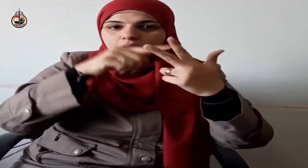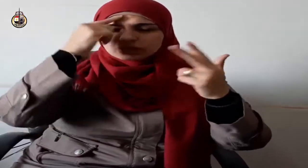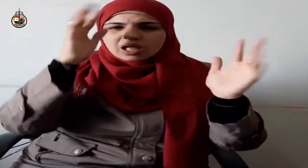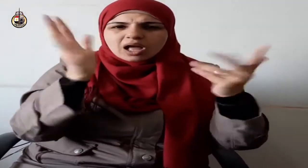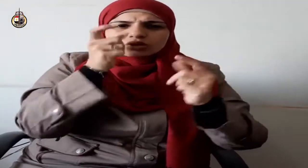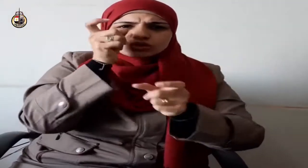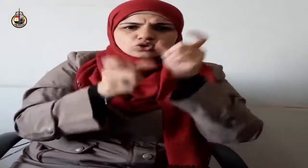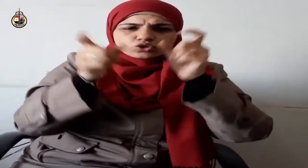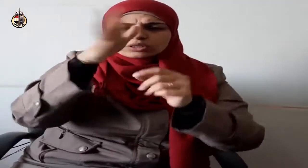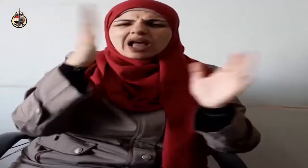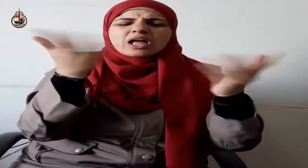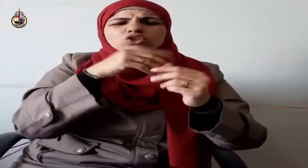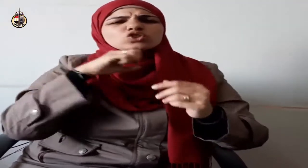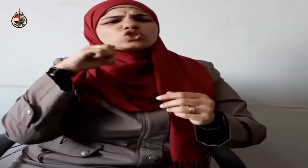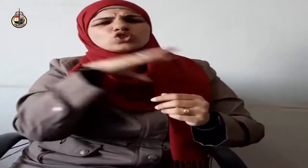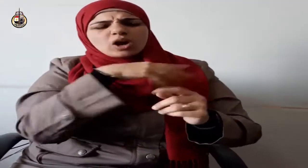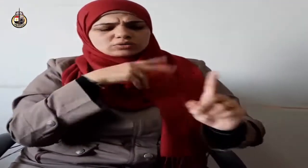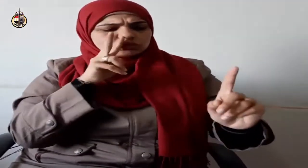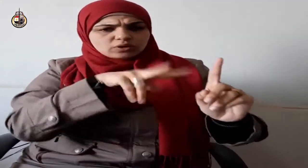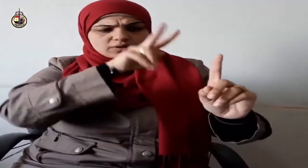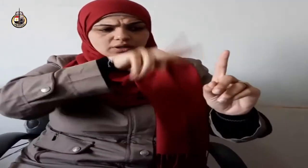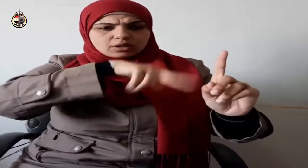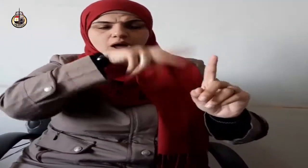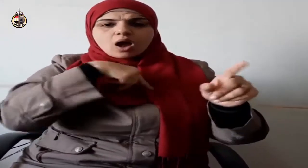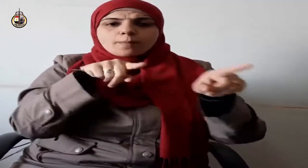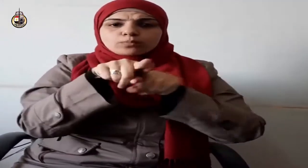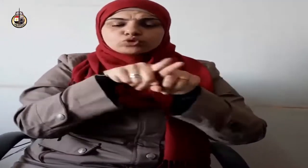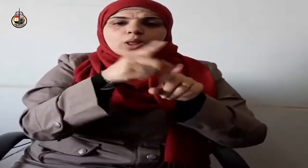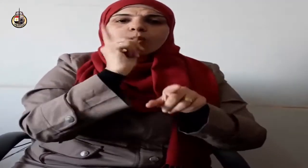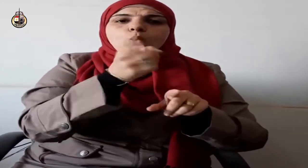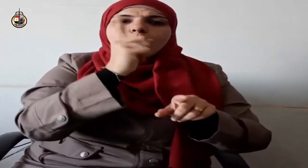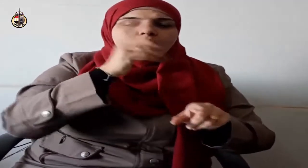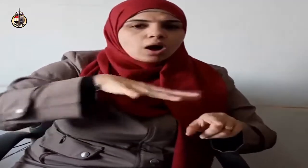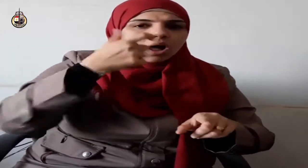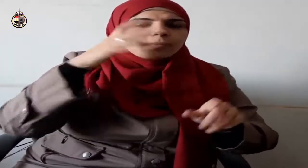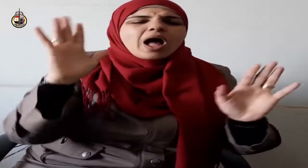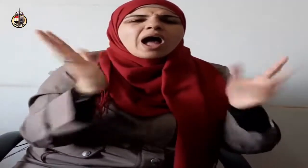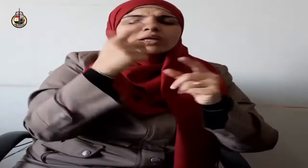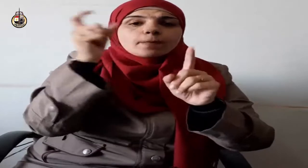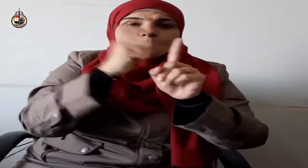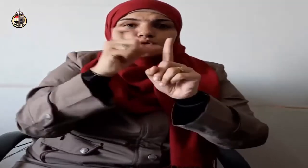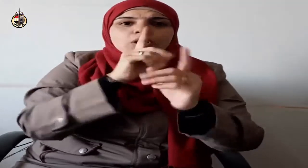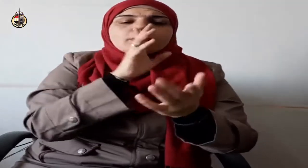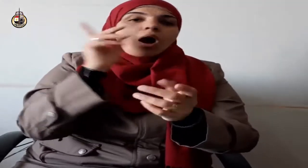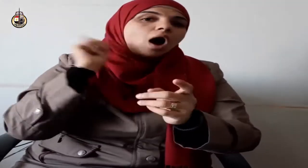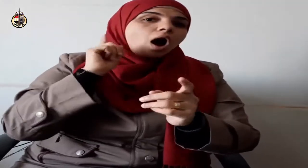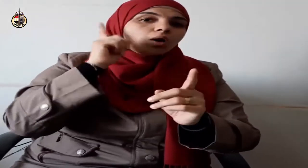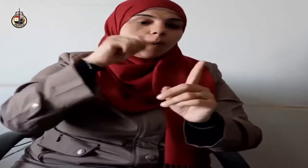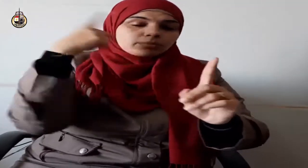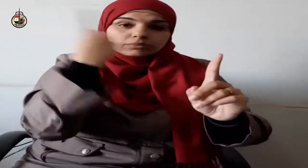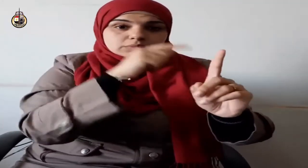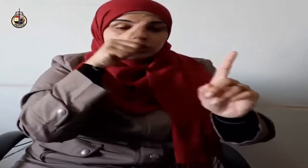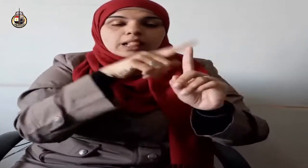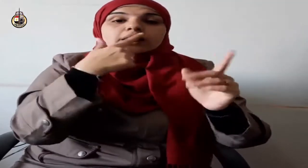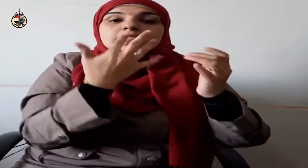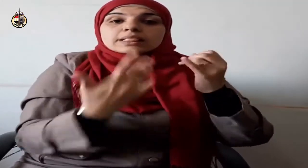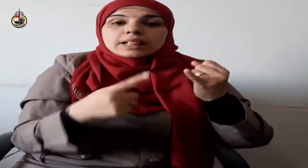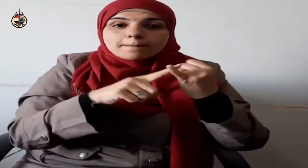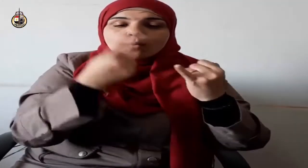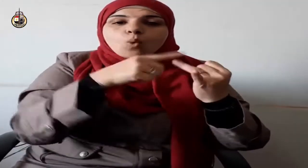بعض وكونوا عباد الله إخوانا المسلم أخ المسلم لا يظلمه